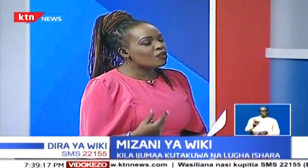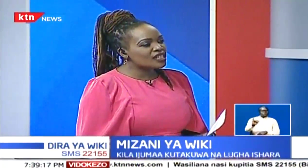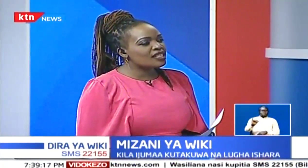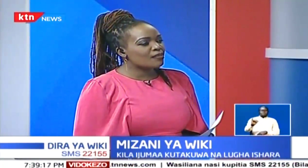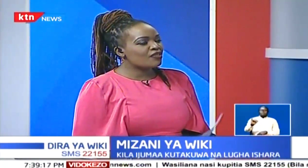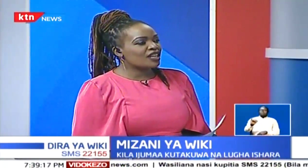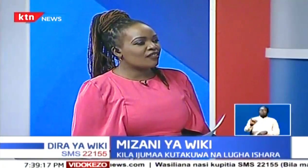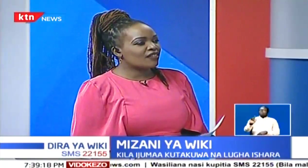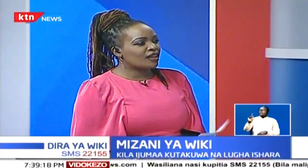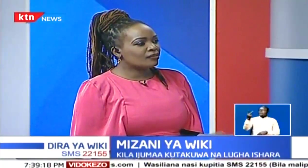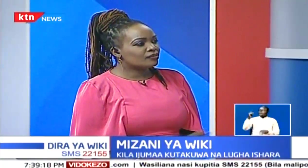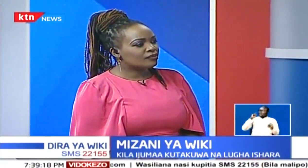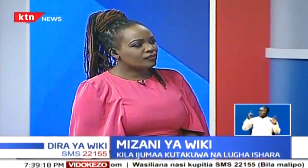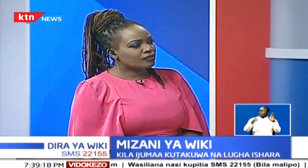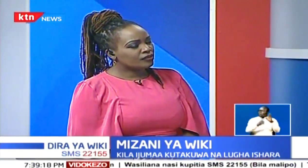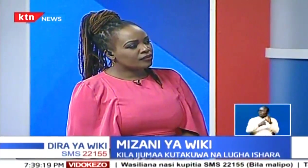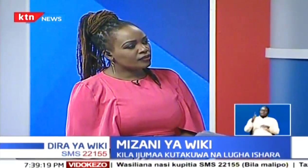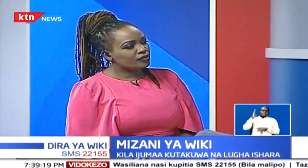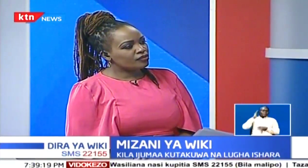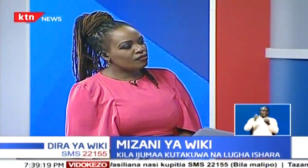tunawatambua jinsi ambavo inafaa.